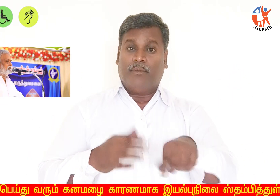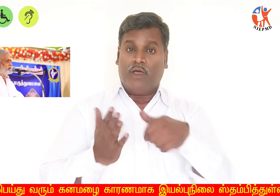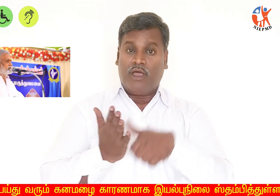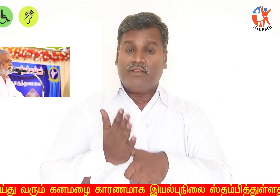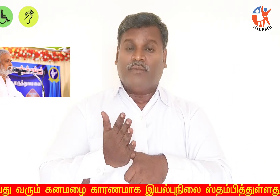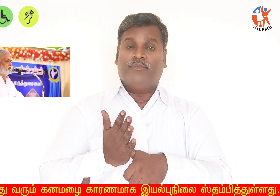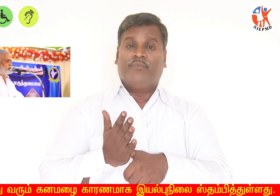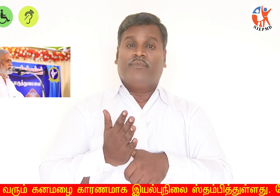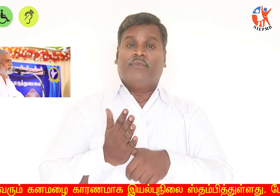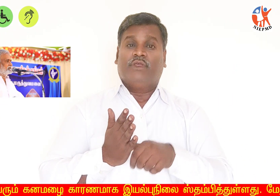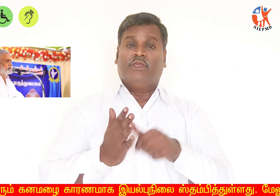தெரிவித்துள்ளார்